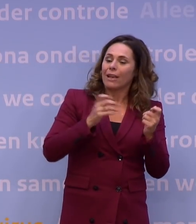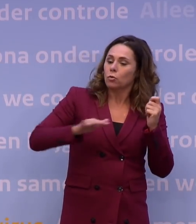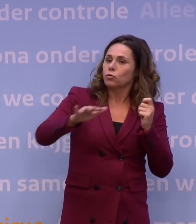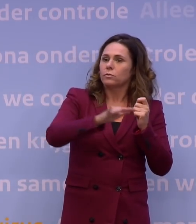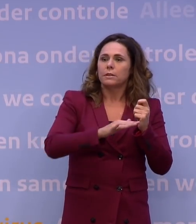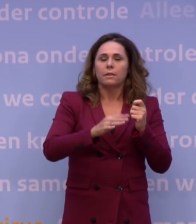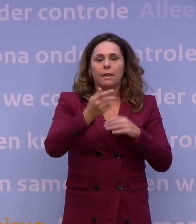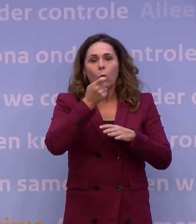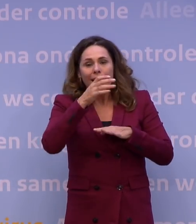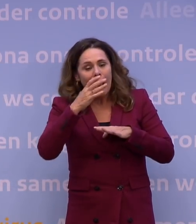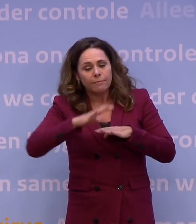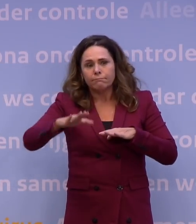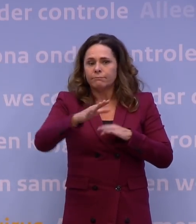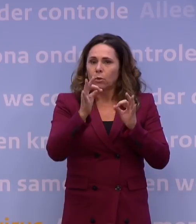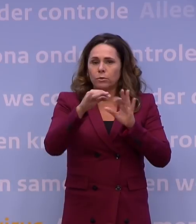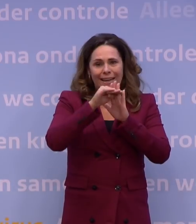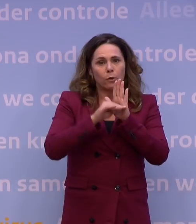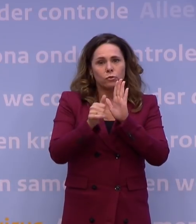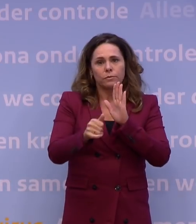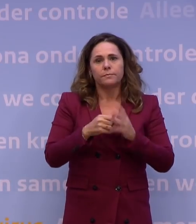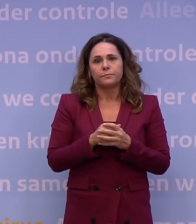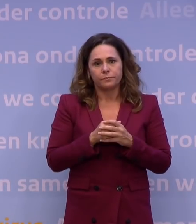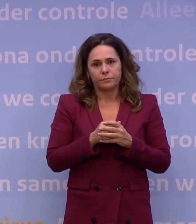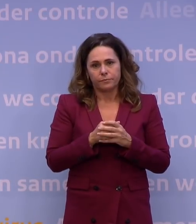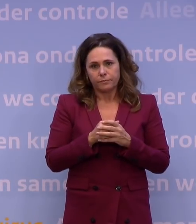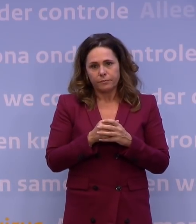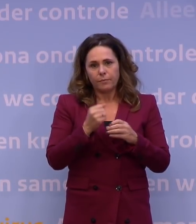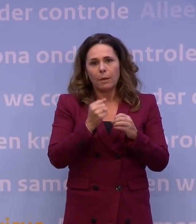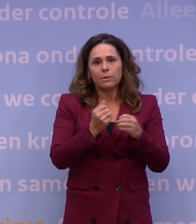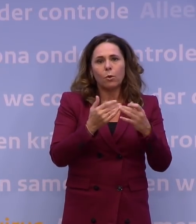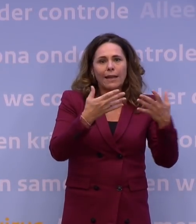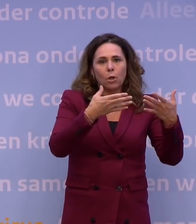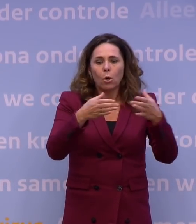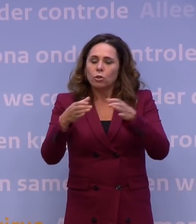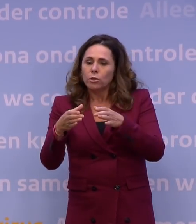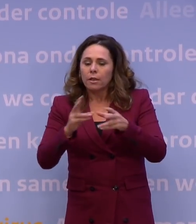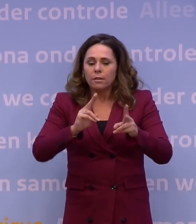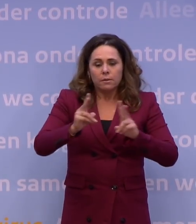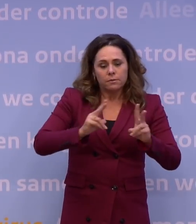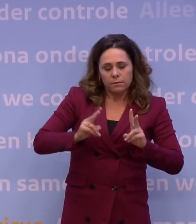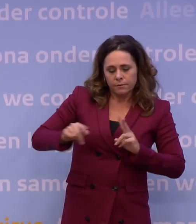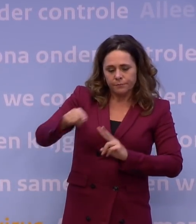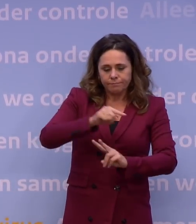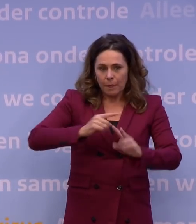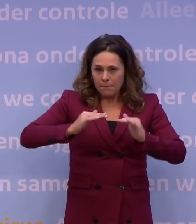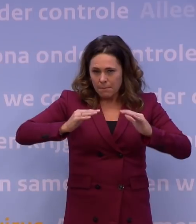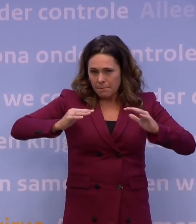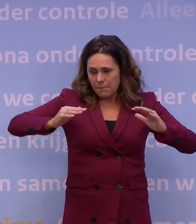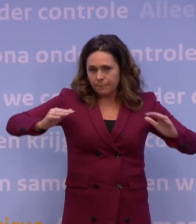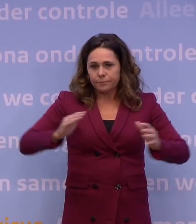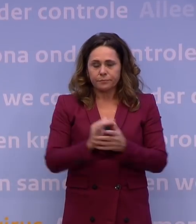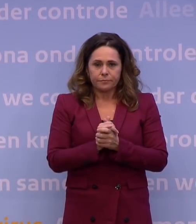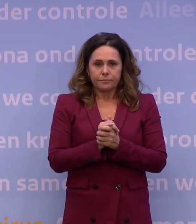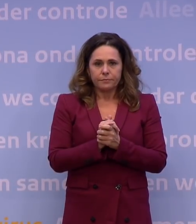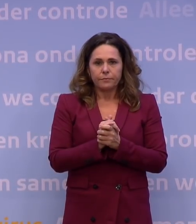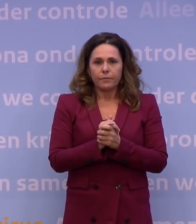gevolgd. Toch zien we het aantal clustersbesmettingen in deze sector toenemen. Vaak gaat het dan ook nog meteen om grotere